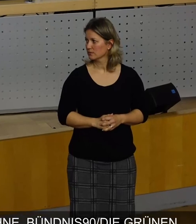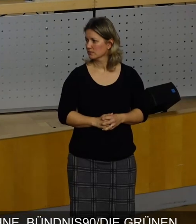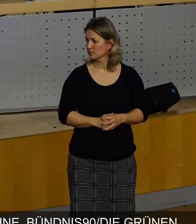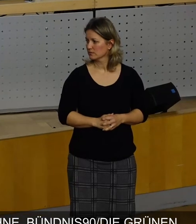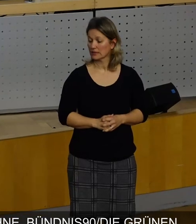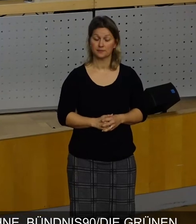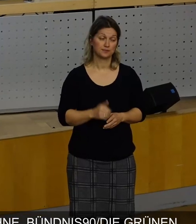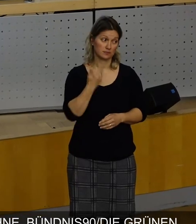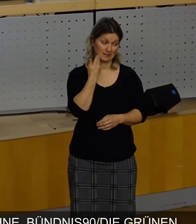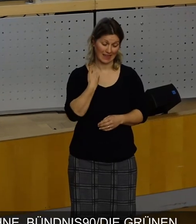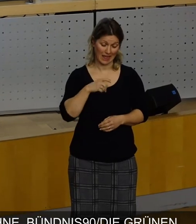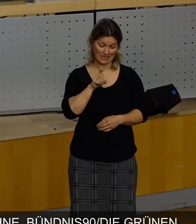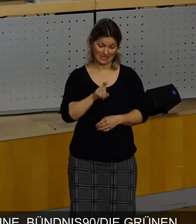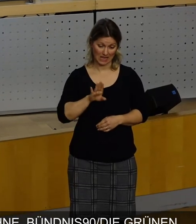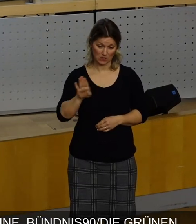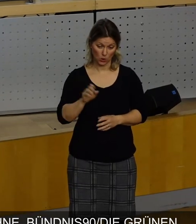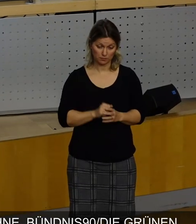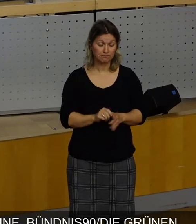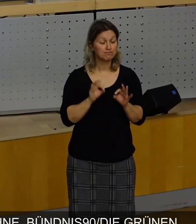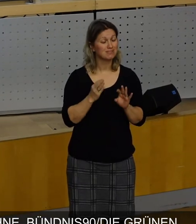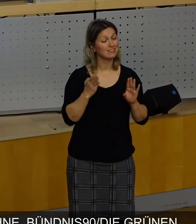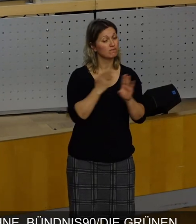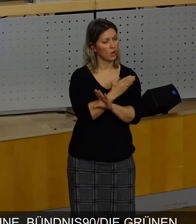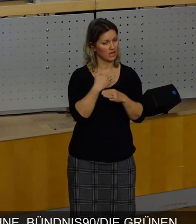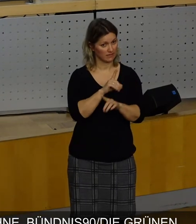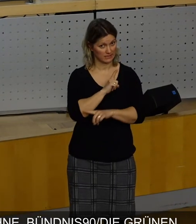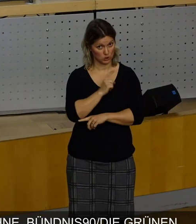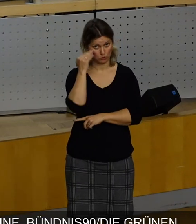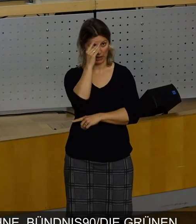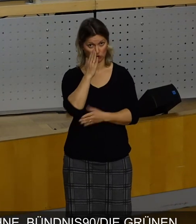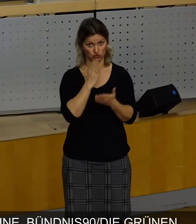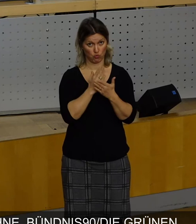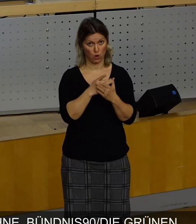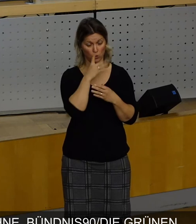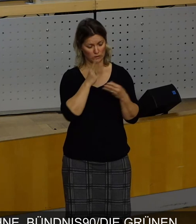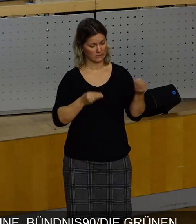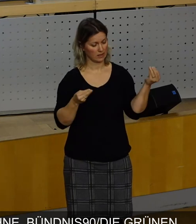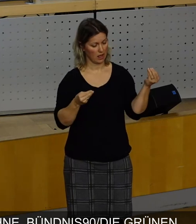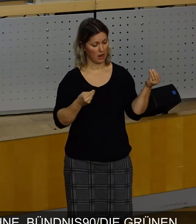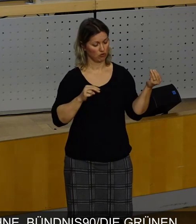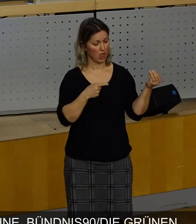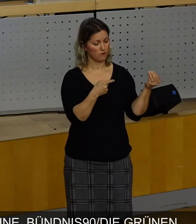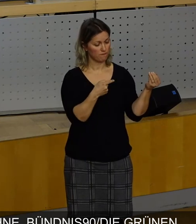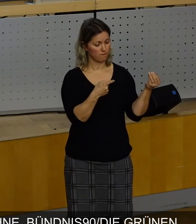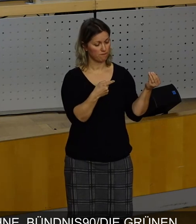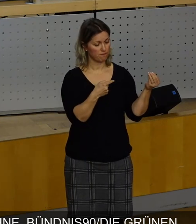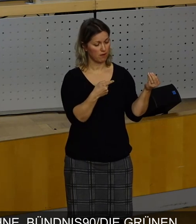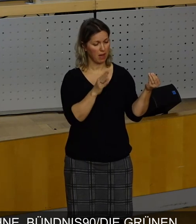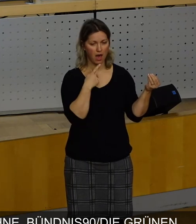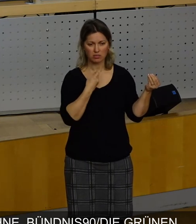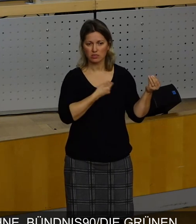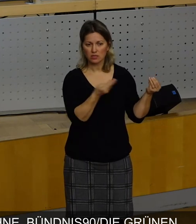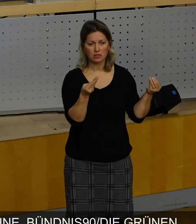Lieber Herr Zastrow, ich hatte mir das tatsächlich vorher schon überlegt und hatte das auf meinem Stichwortzettel und habe gedacht, ich lasse es mal weg. Sie sind,